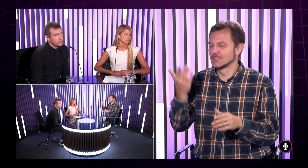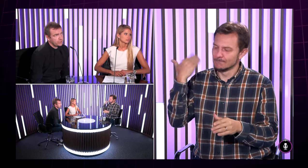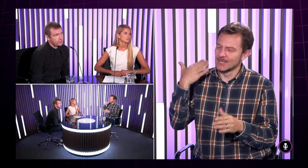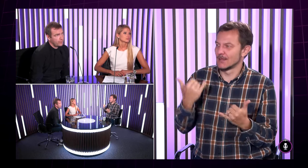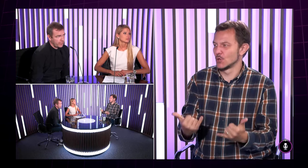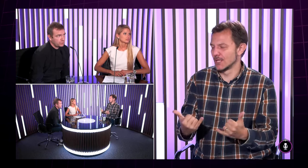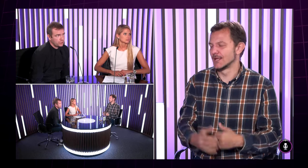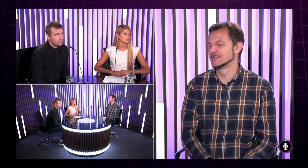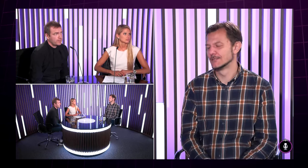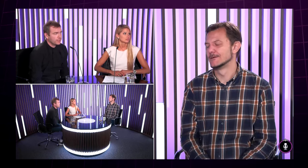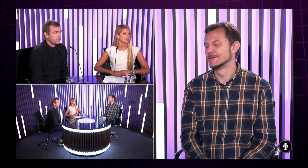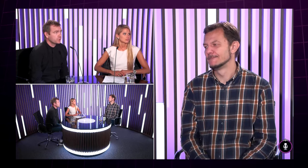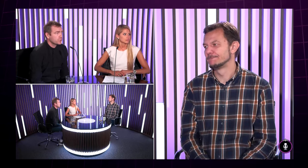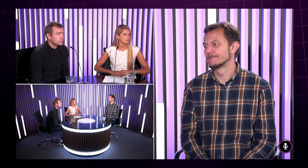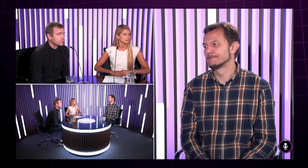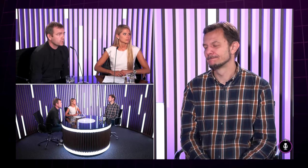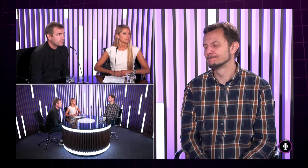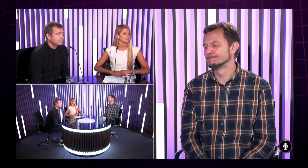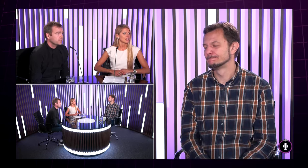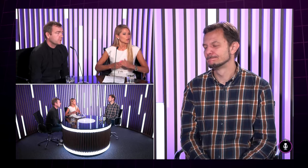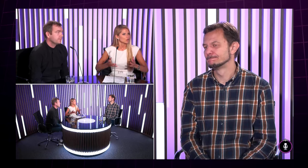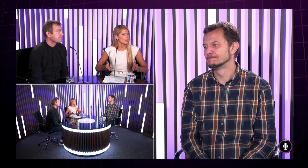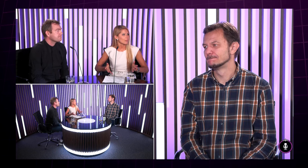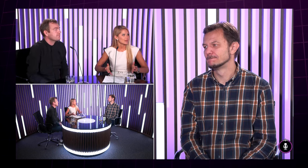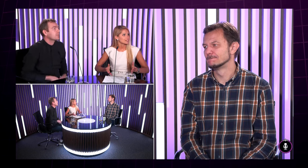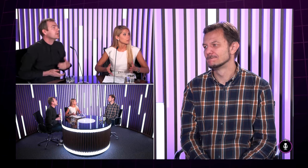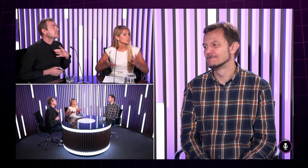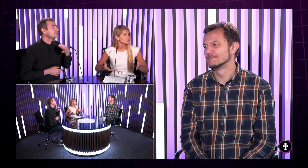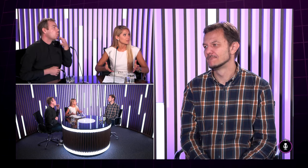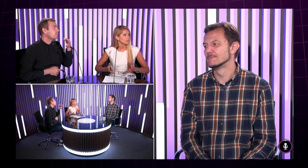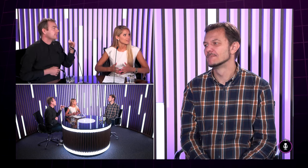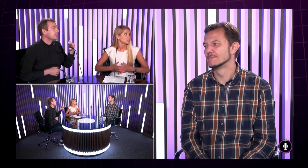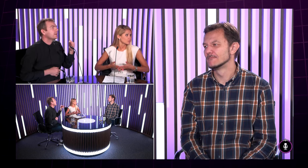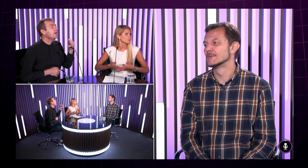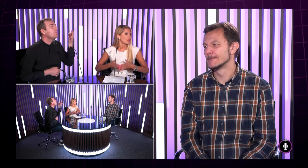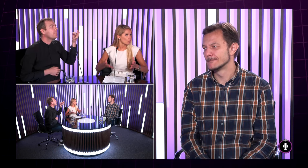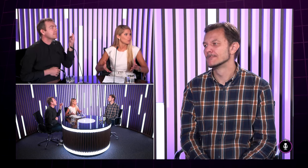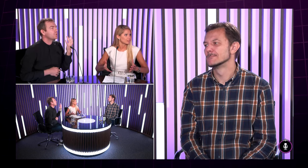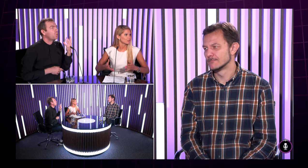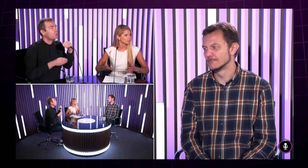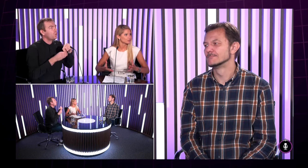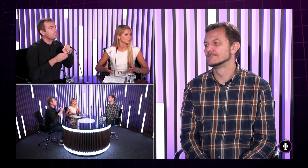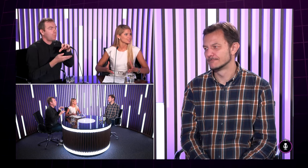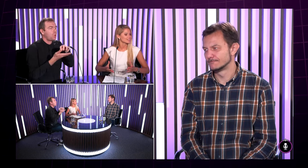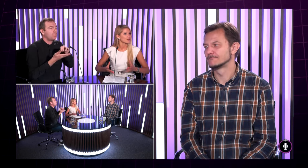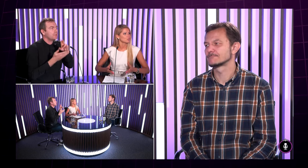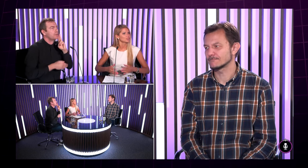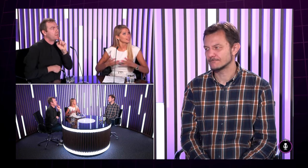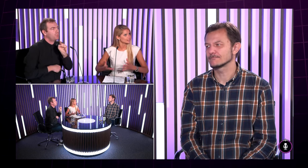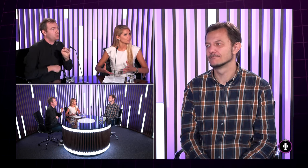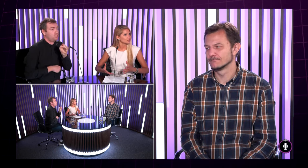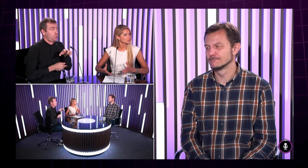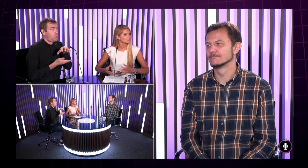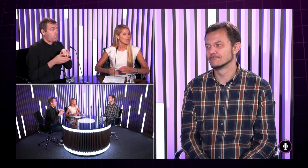pozera, že je to v poriadku, že je to normálne nepočujúci, že posunkujú. Koľko máme percent alebo zastúpenie práve tejto, by som povedala, komunity, lebo je to v podstate taká